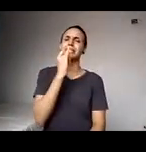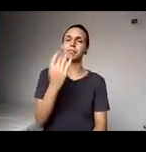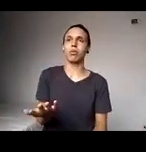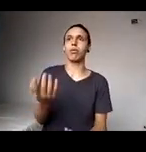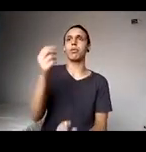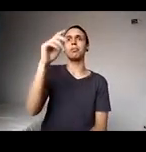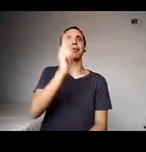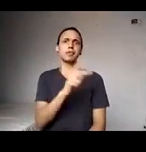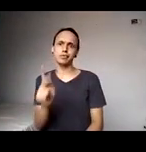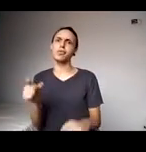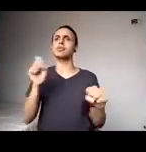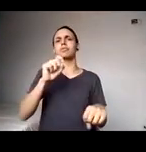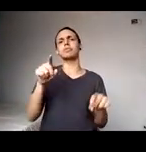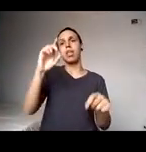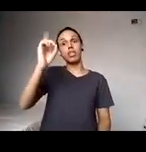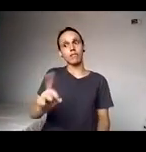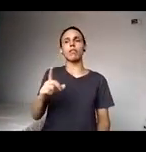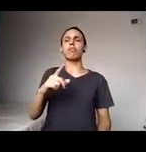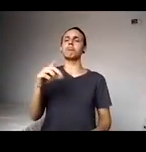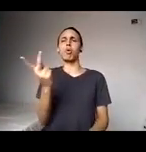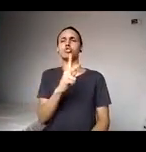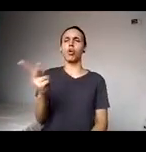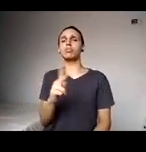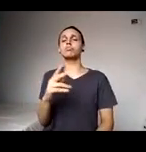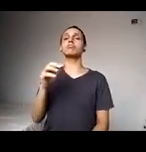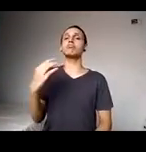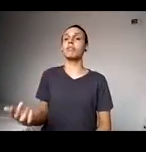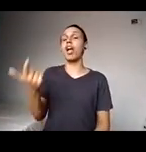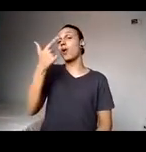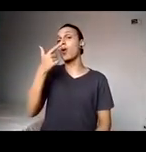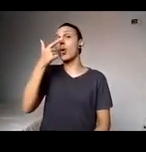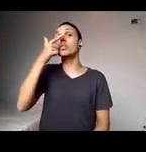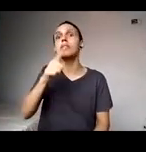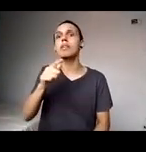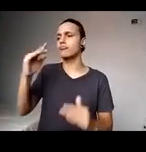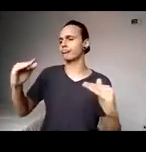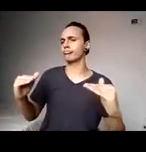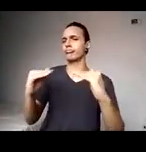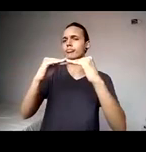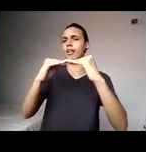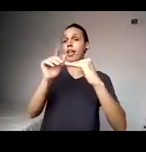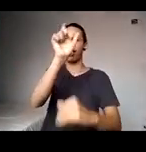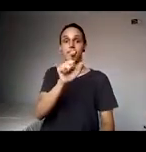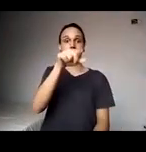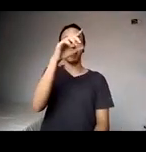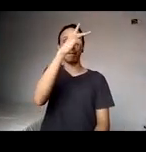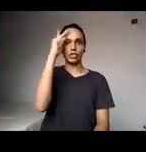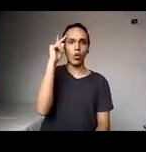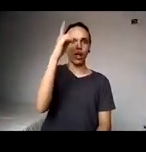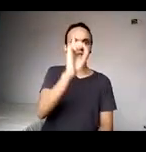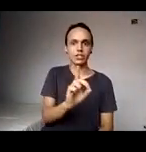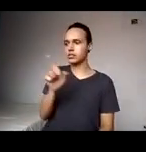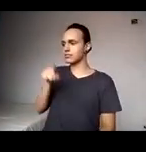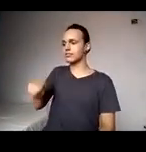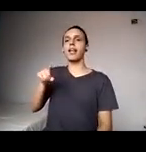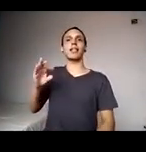docente, se for o caso, para poder fazer esse casamento entre a tecnologia e a funcionalidade.